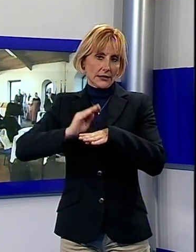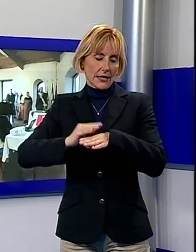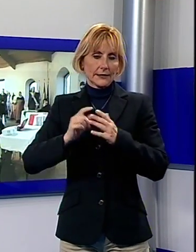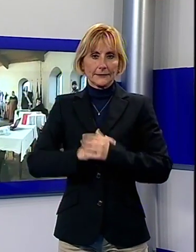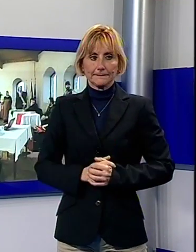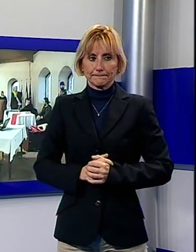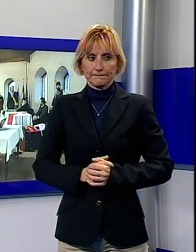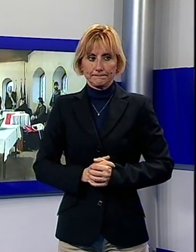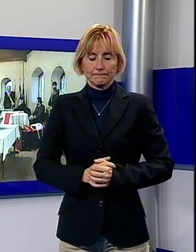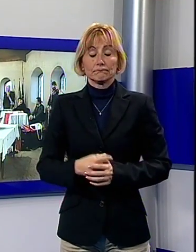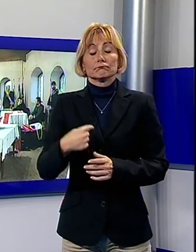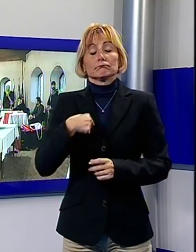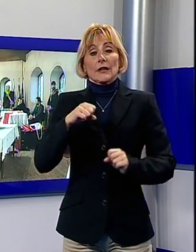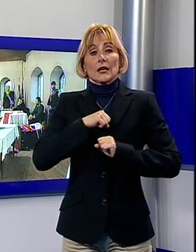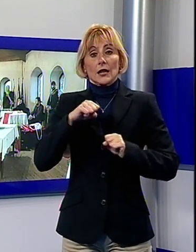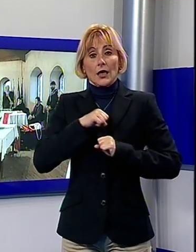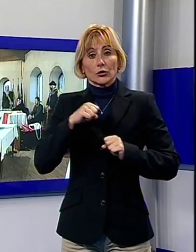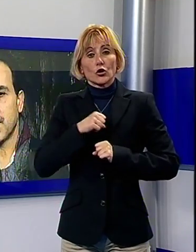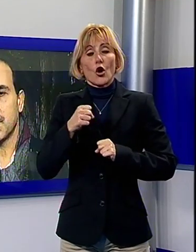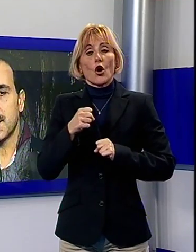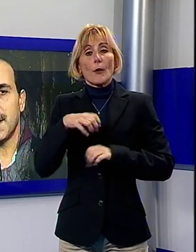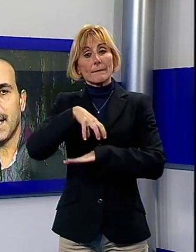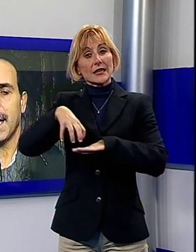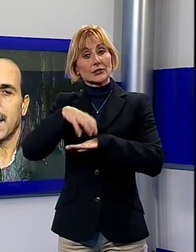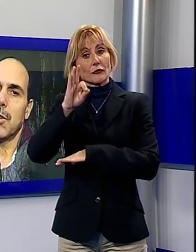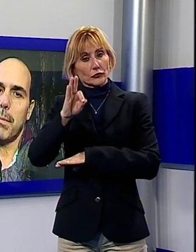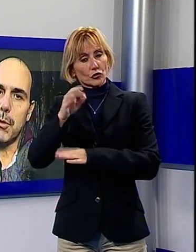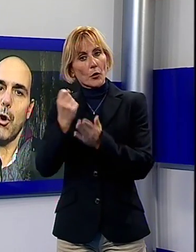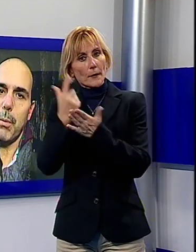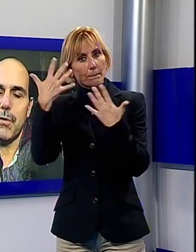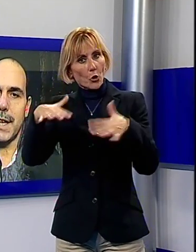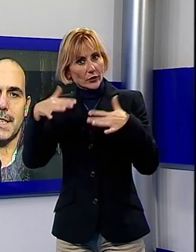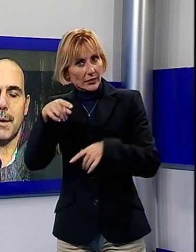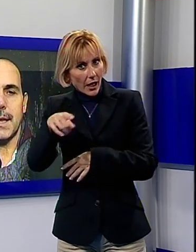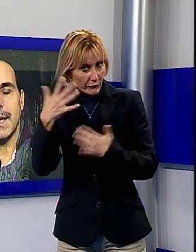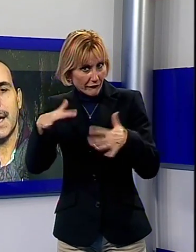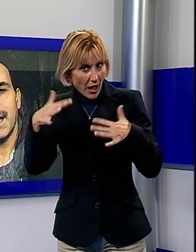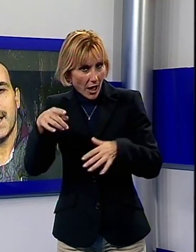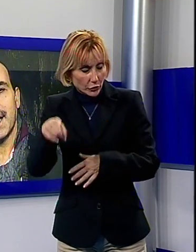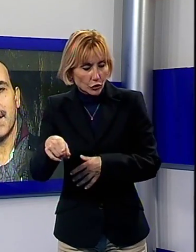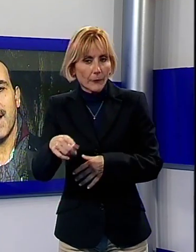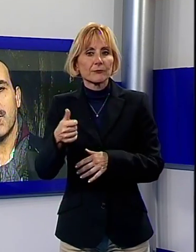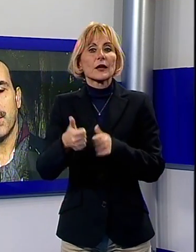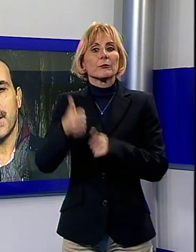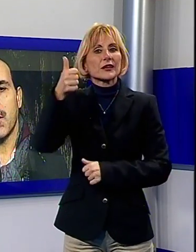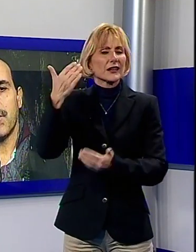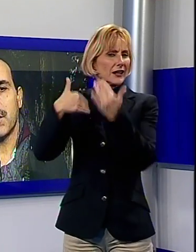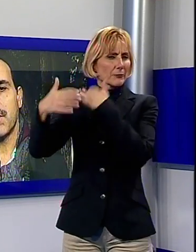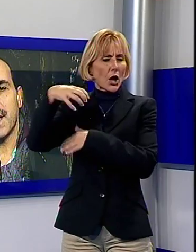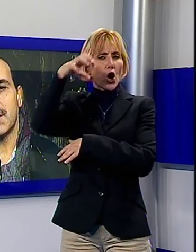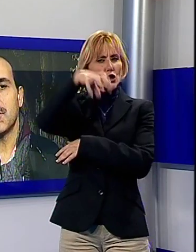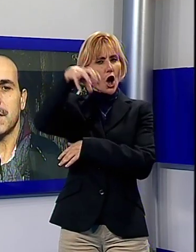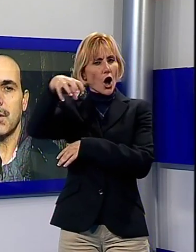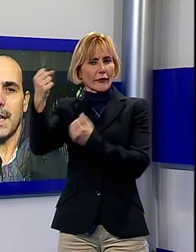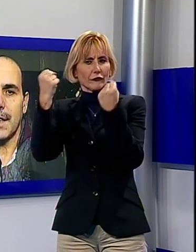Io credo sia importante quello che è stato fatto dal ministro Franceschini che dopo i finanziamenti che arrivarono per le rocche e